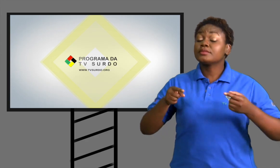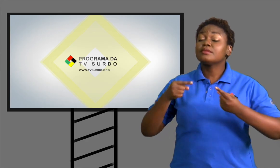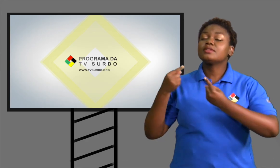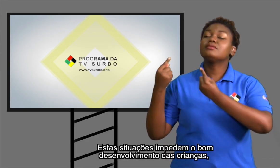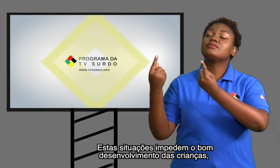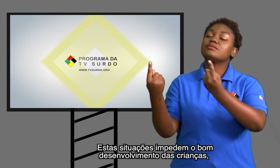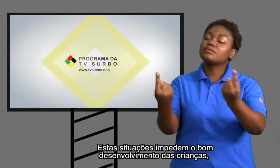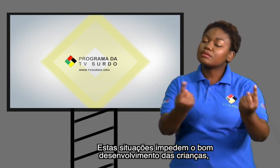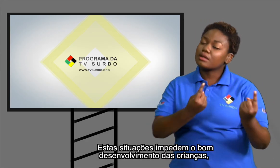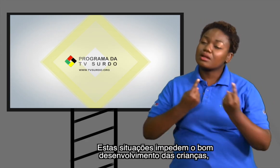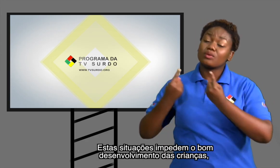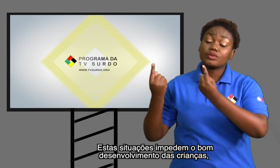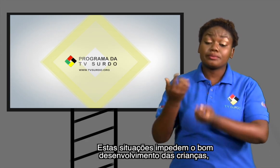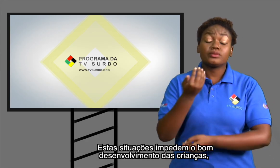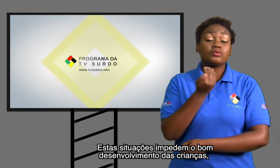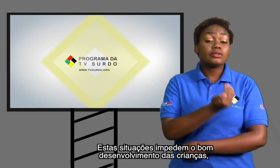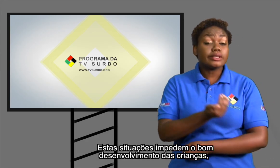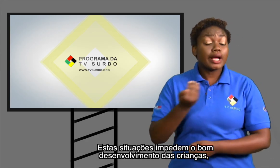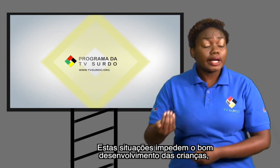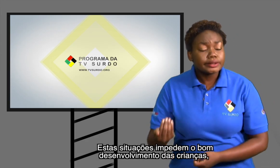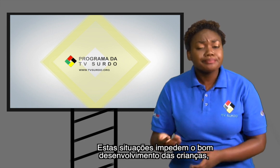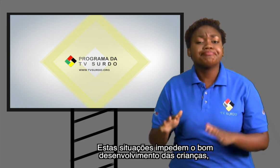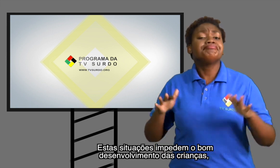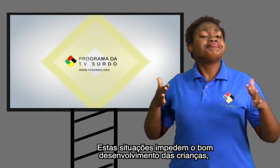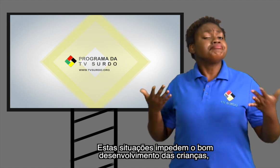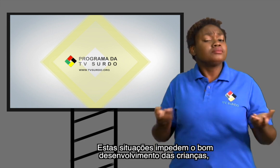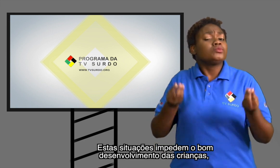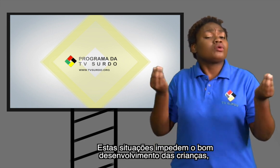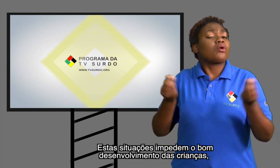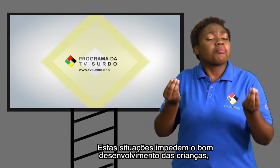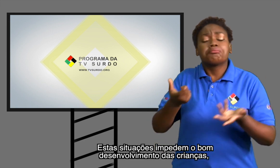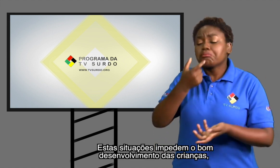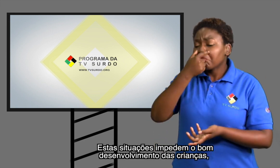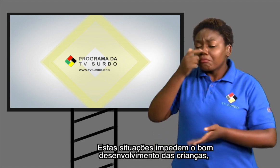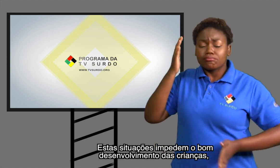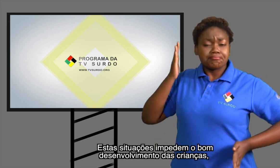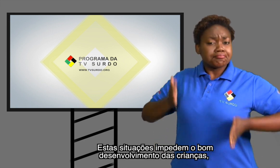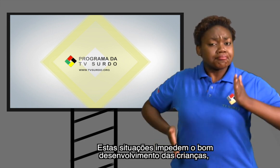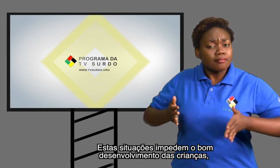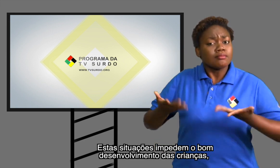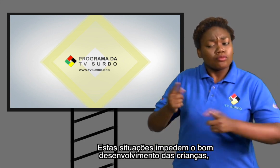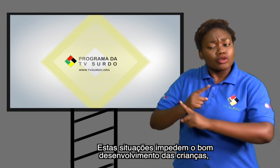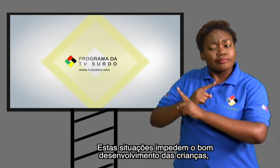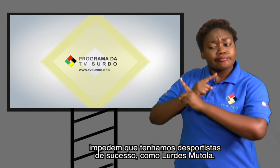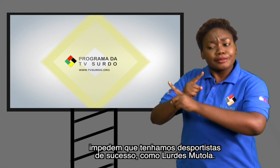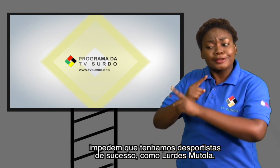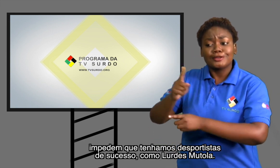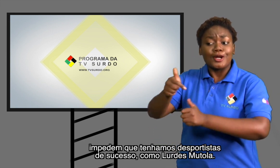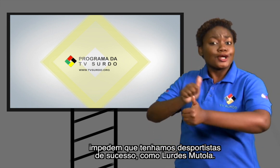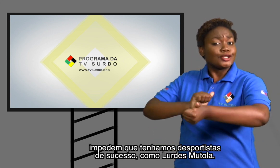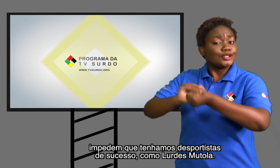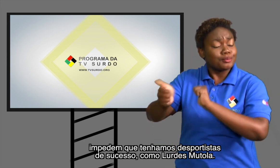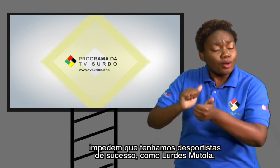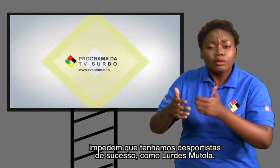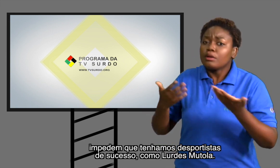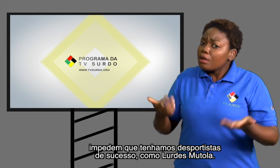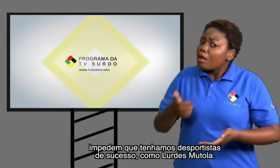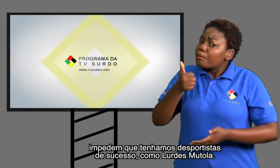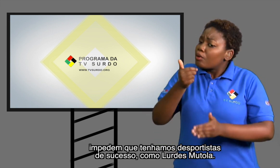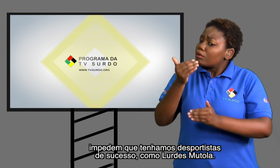Estas situações impedem o bom desenvolvimento das crianças, impedem que tenhamos desportistas de sucesso,